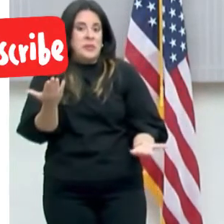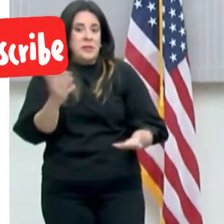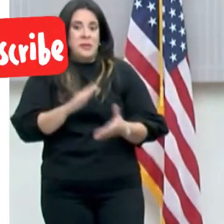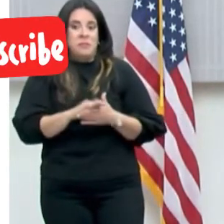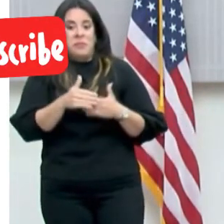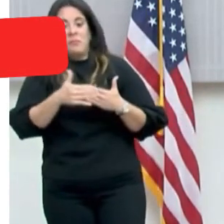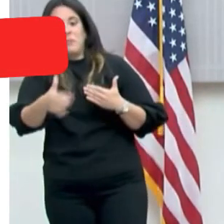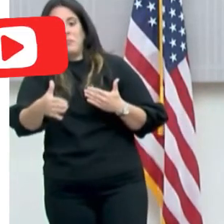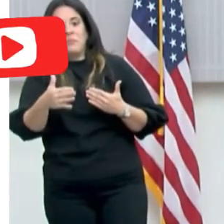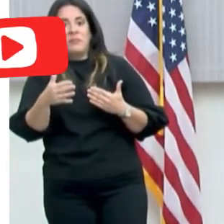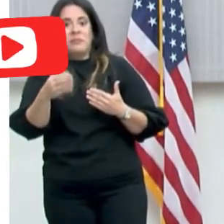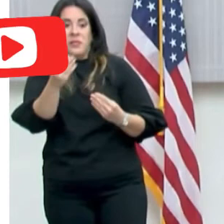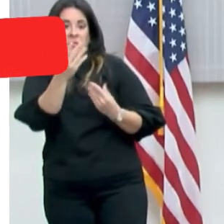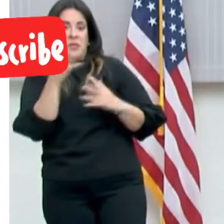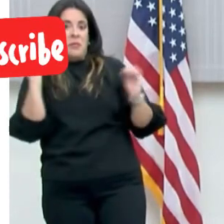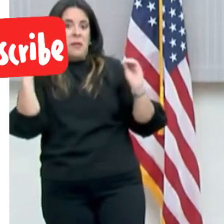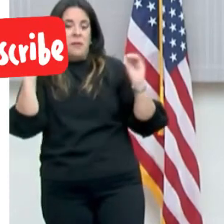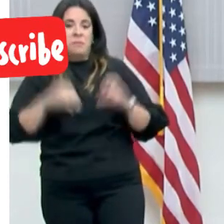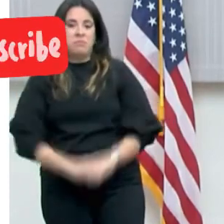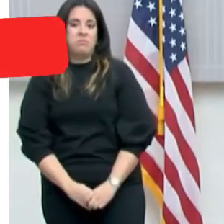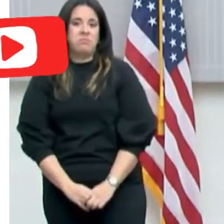información del departamento.